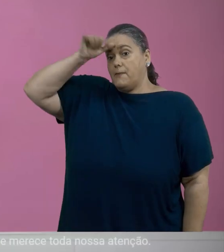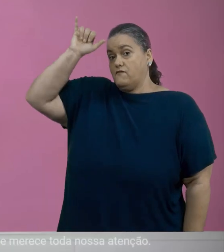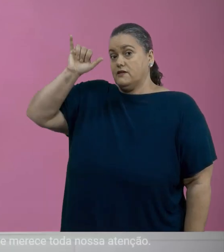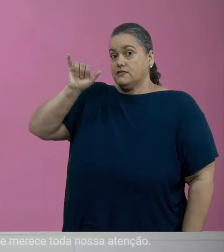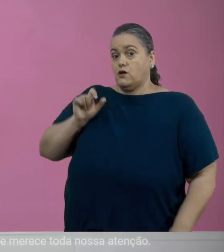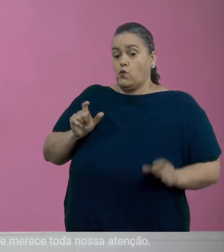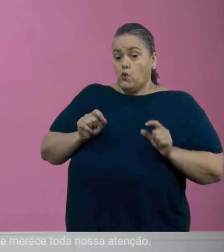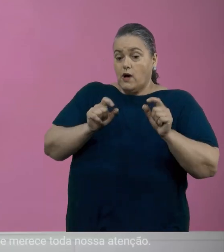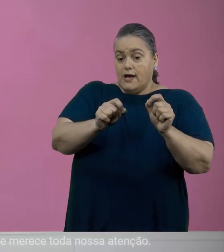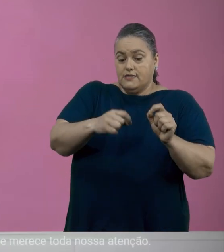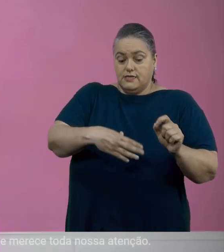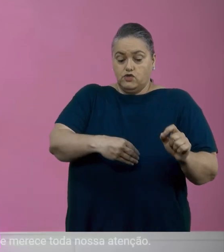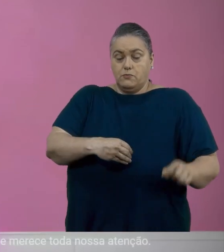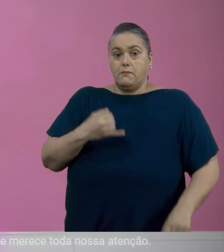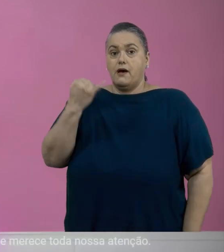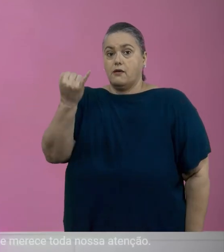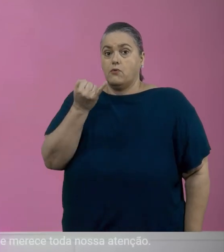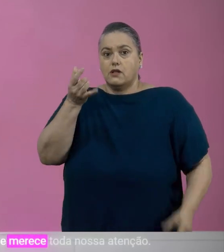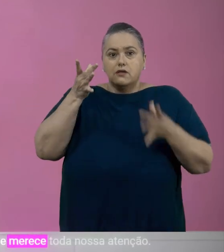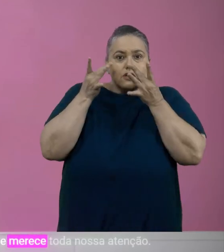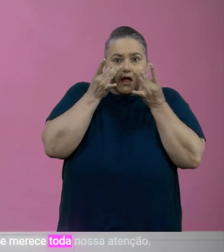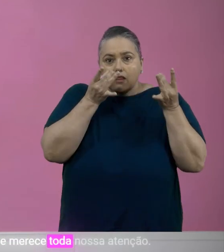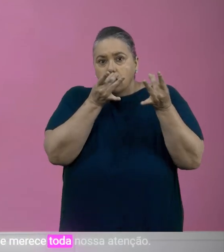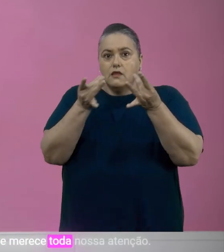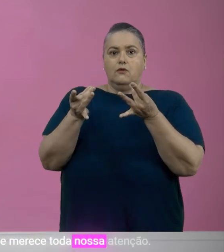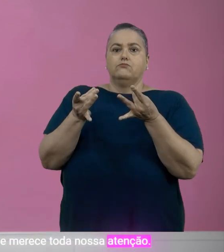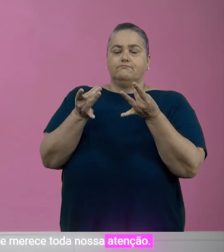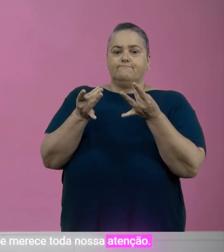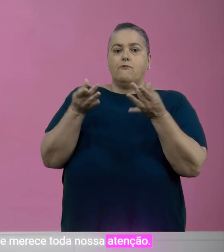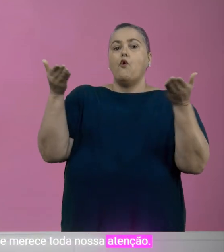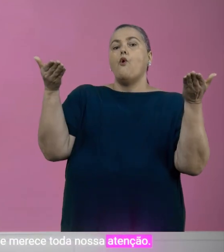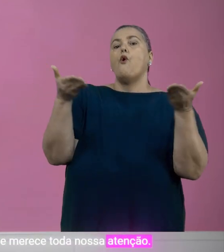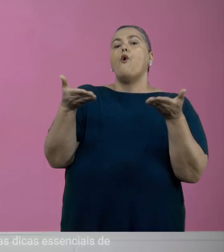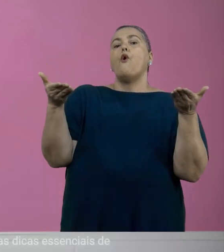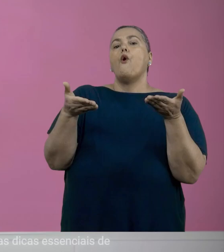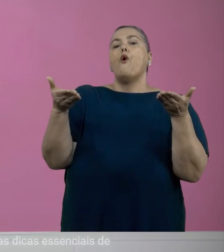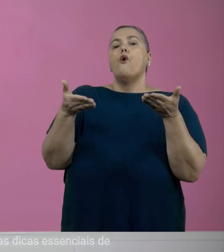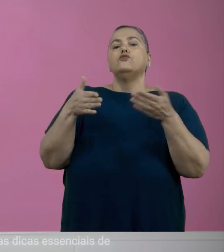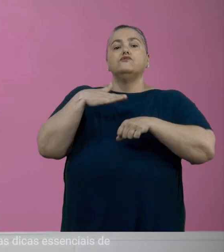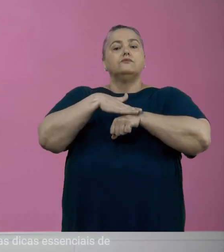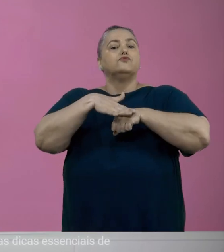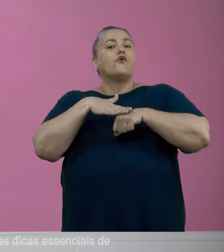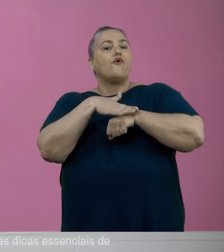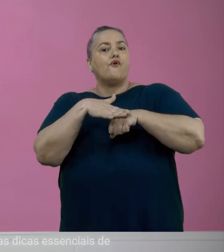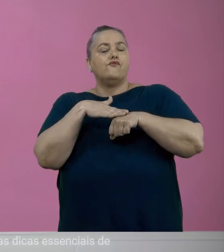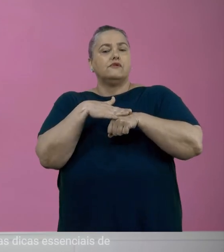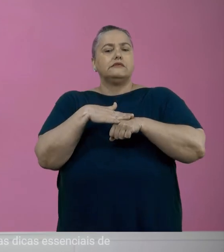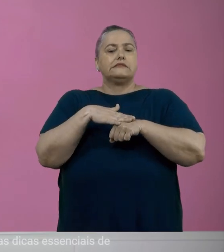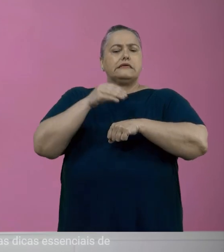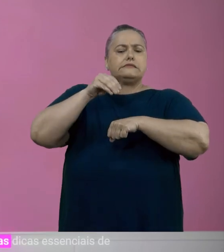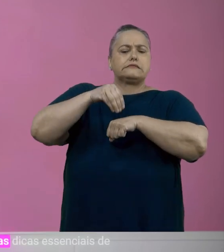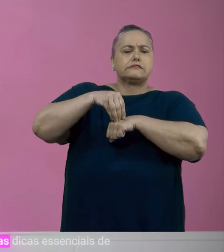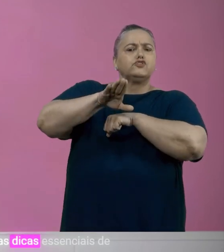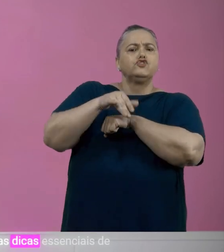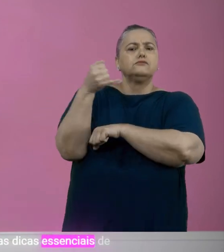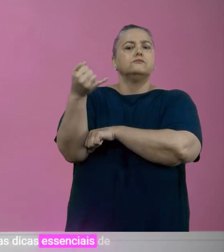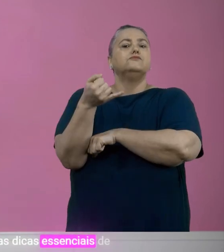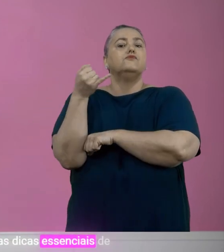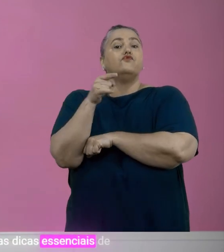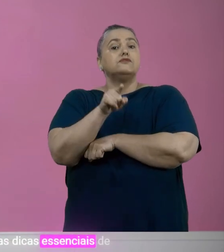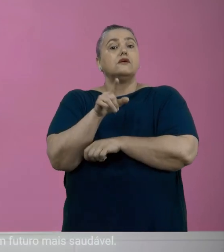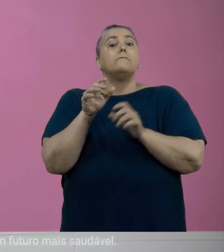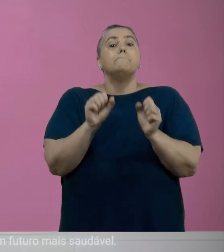A prevenção do câncer de mama é fundamental e merece toda a nossa atenção. E hoje, nós vamos conversar sobre algumas dicas